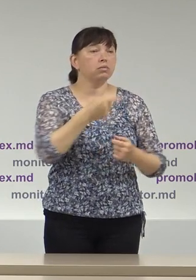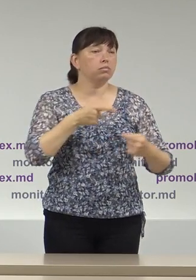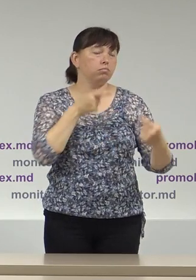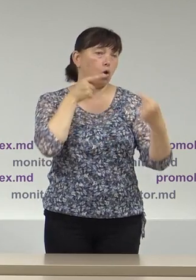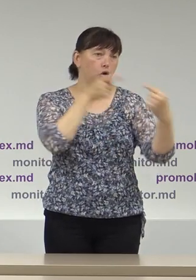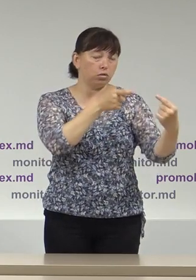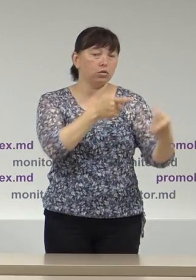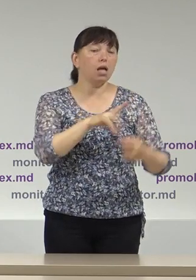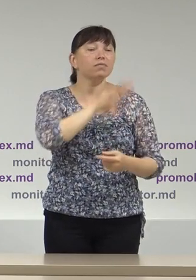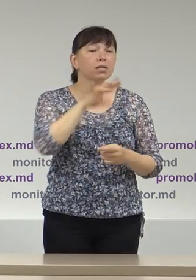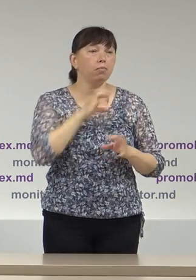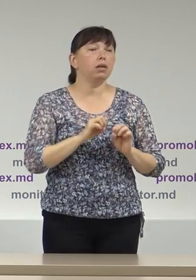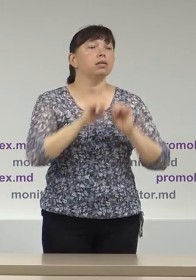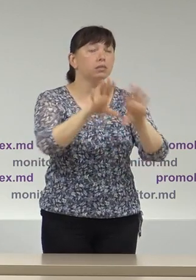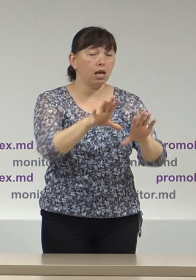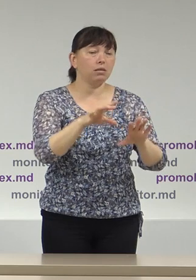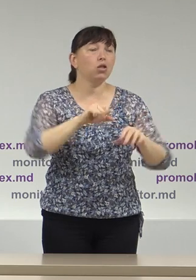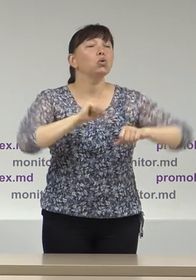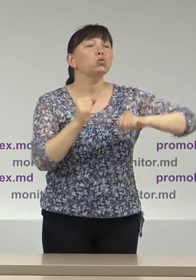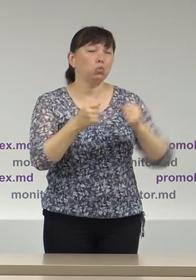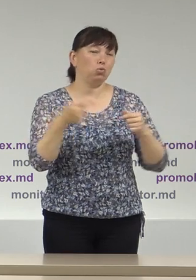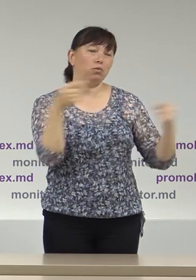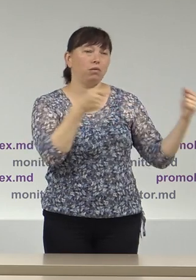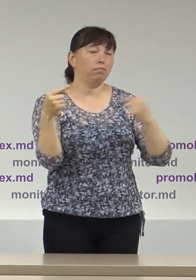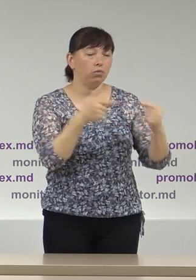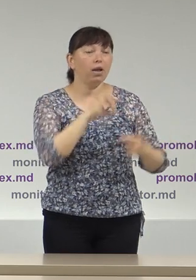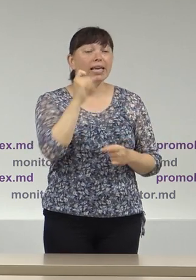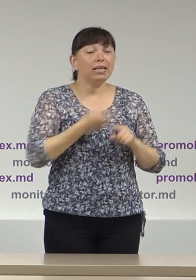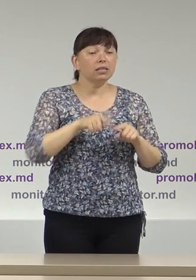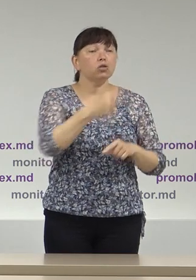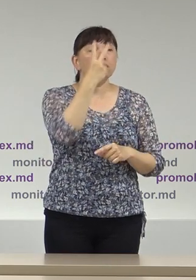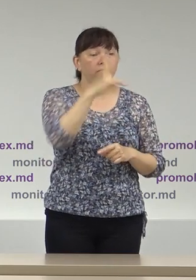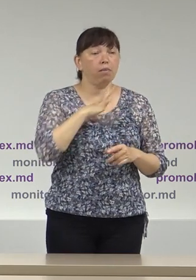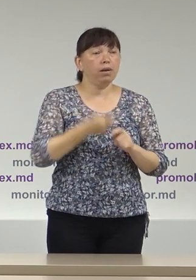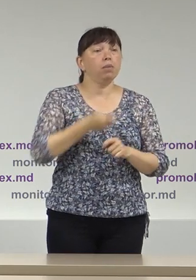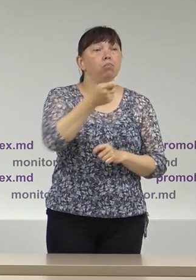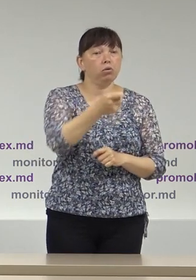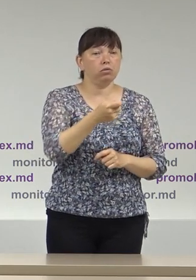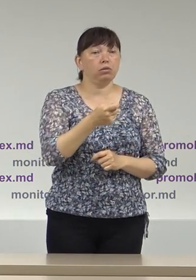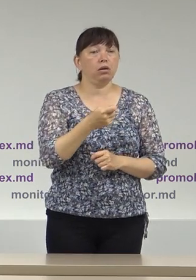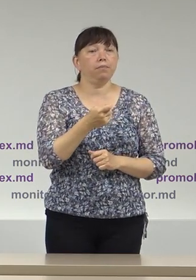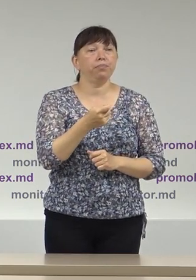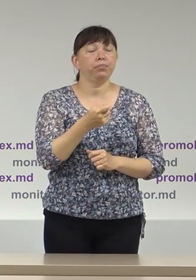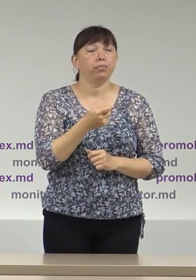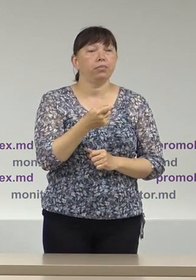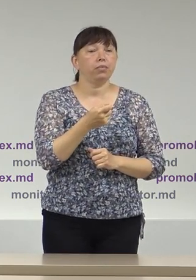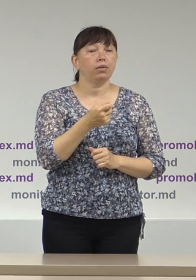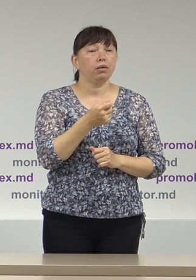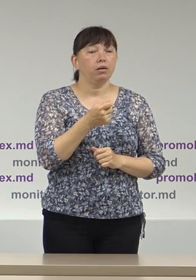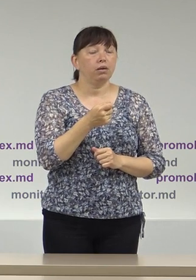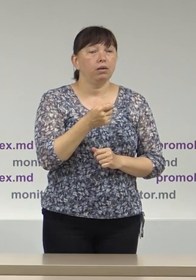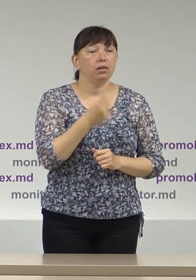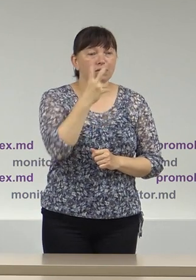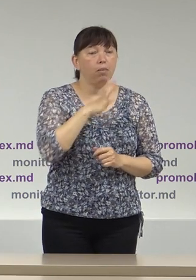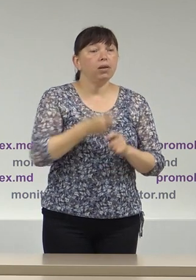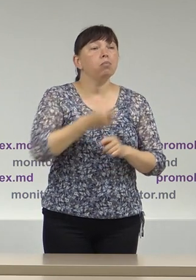fiind depuse împotriva acțiunilor concurenților electorale, dintre care două au fost depuse de concurenții de următorii